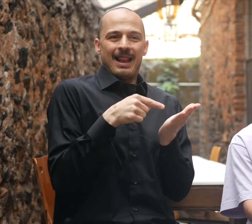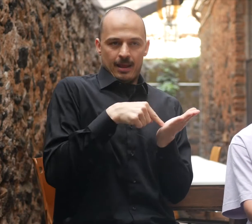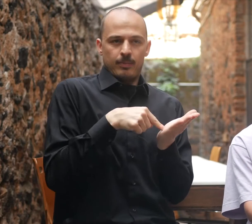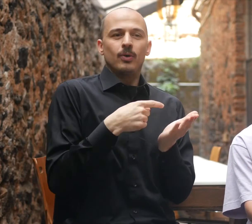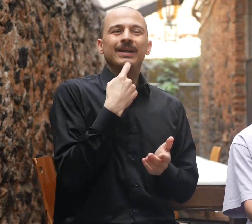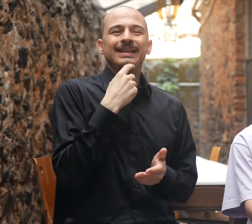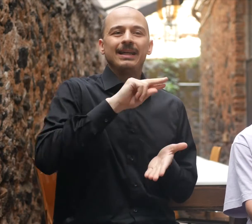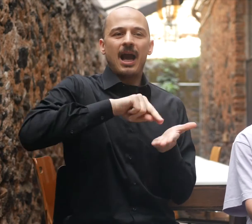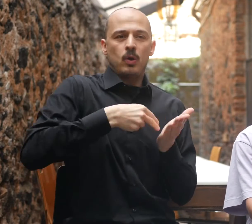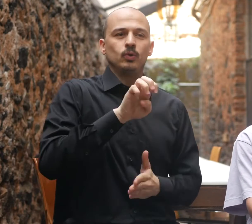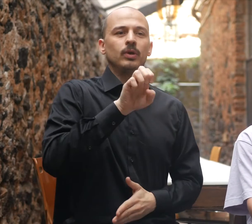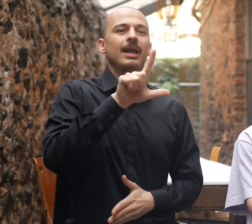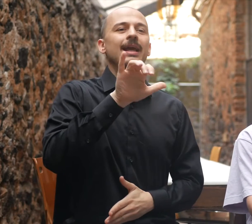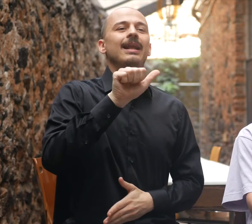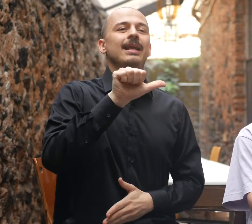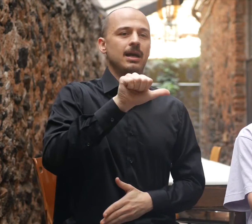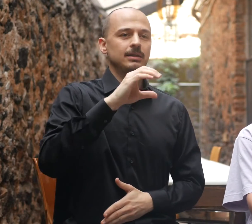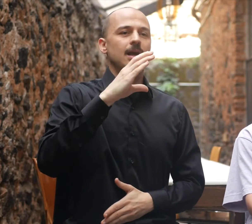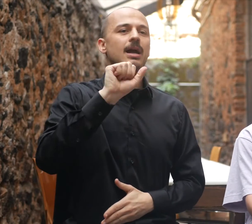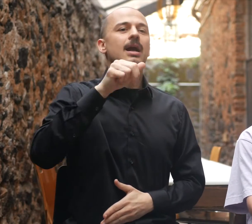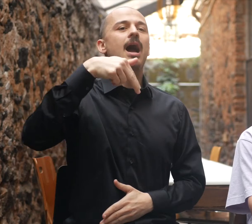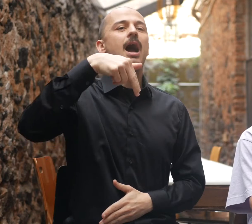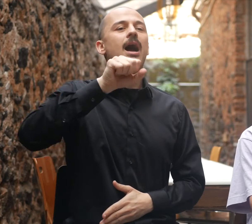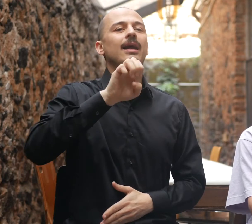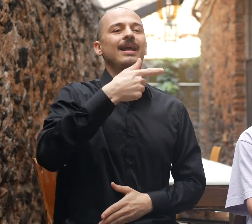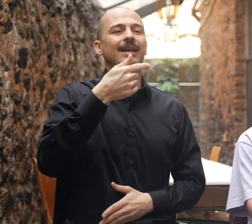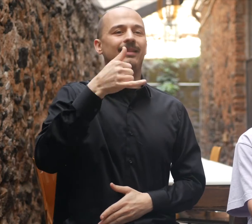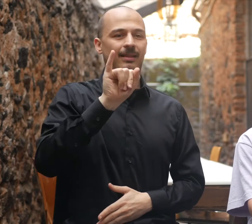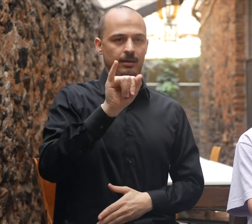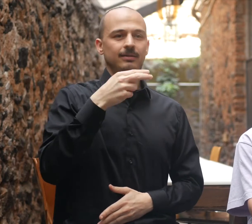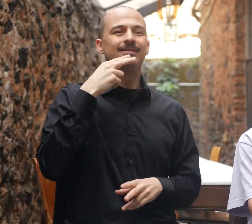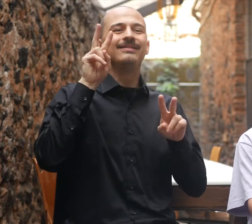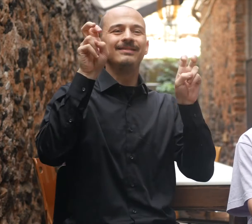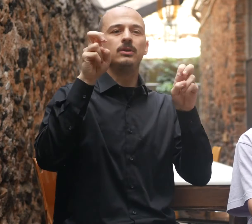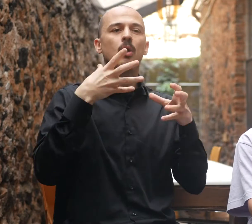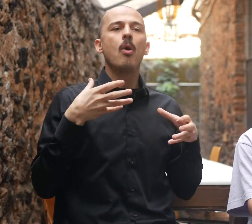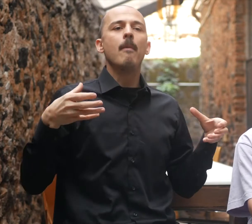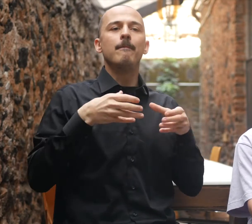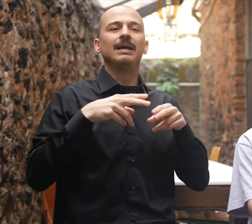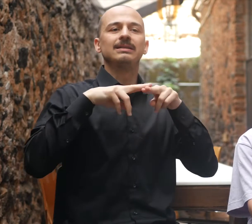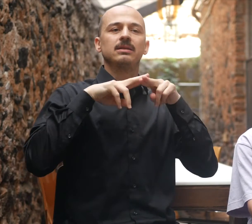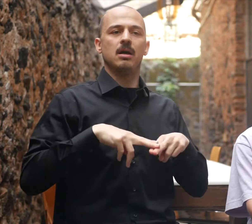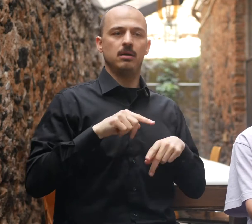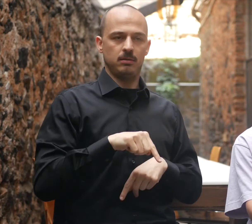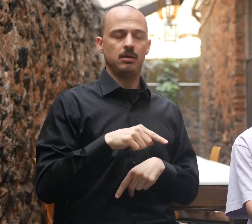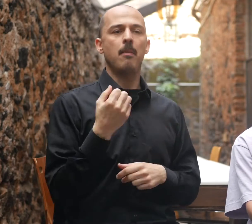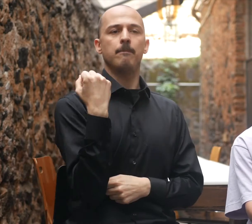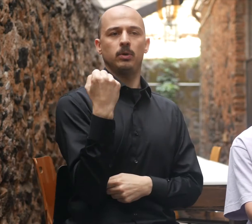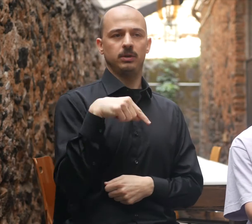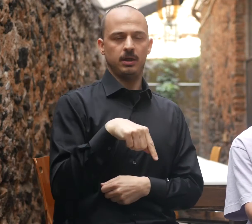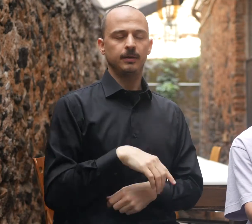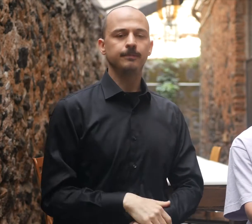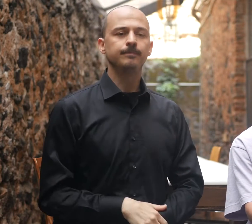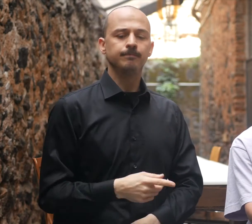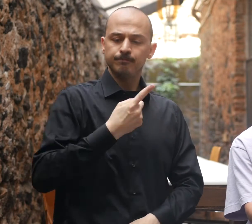La scena della massa statica è una scena corale dove i corpi indagano una tensione non